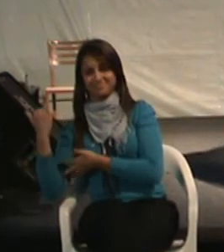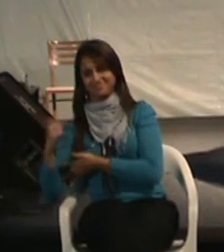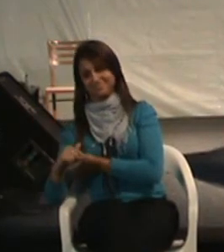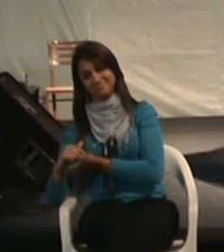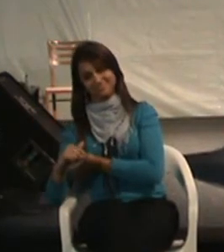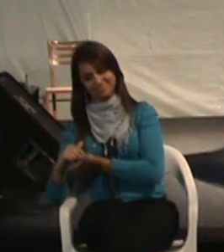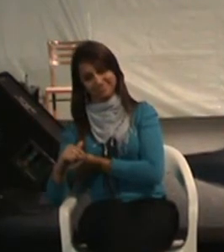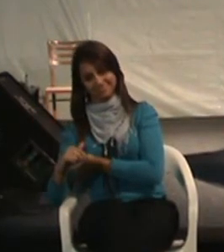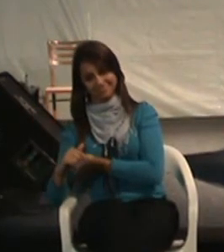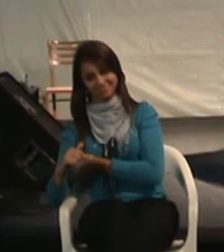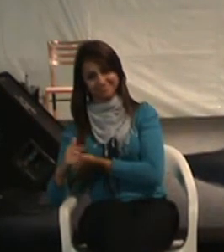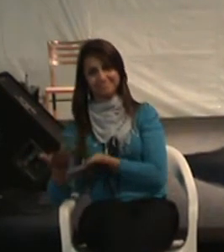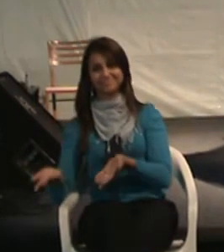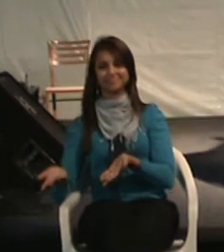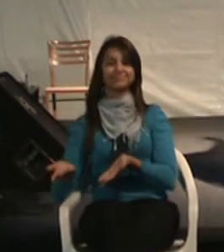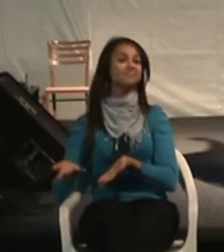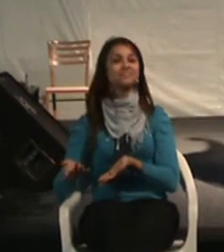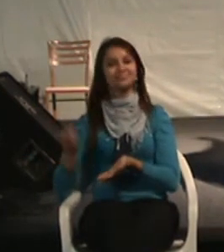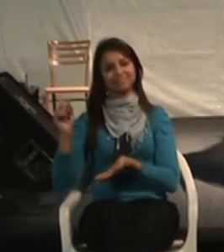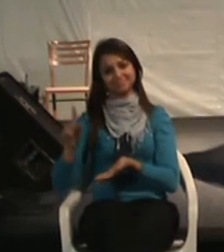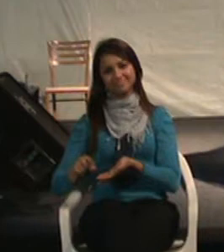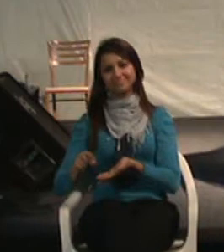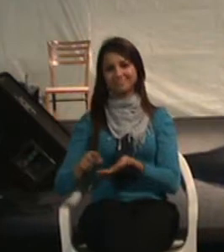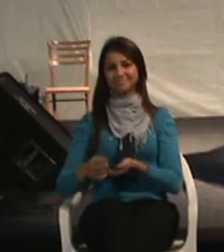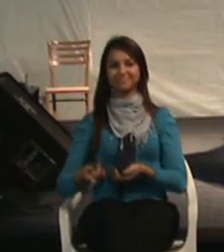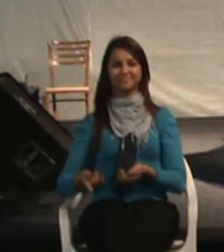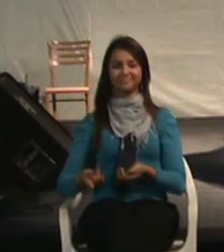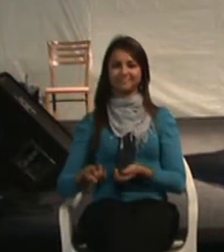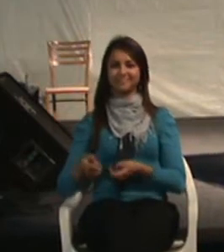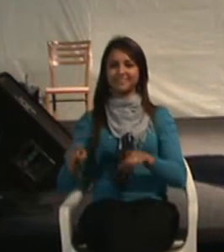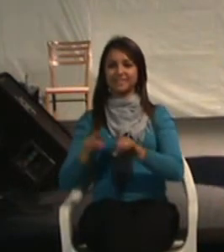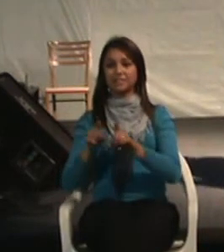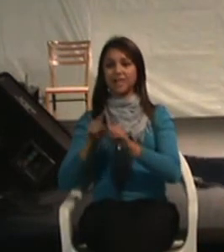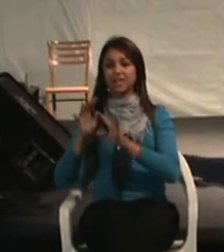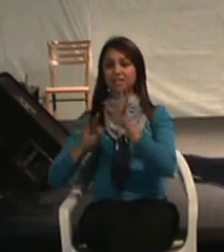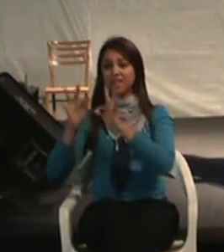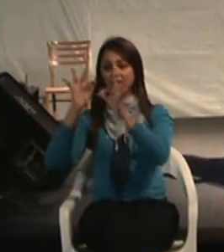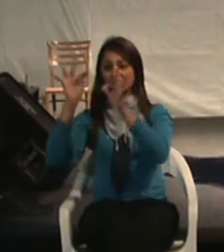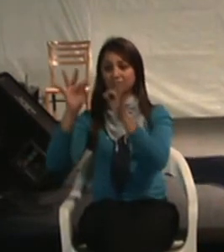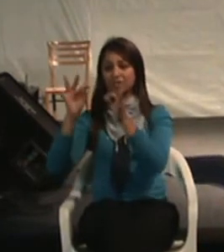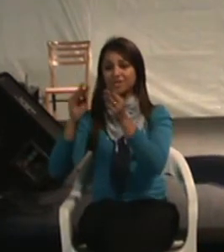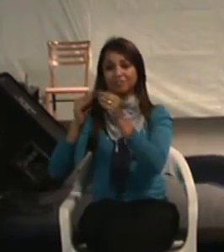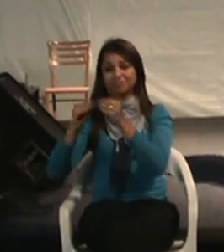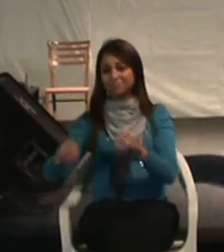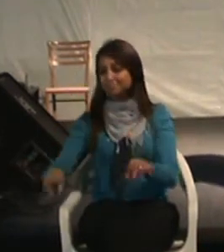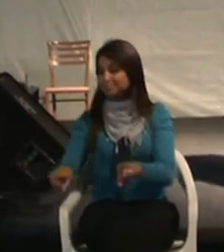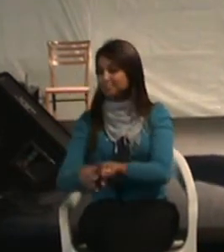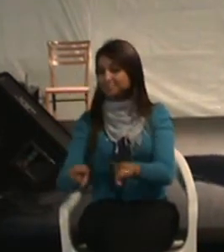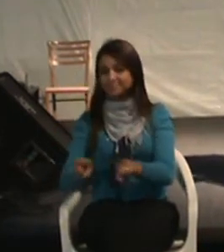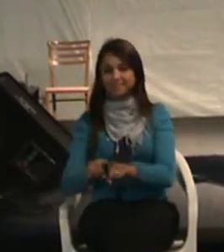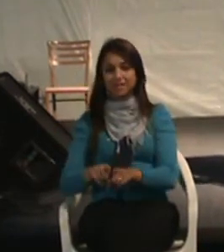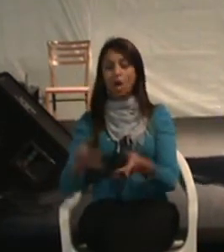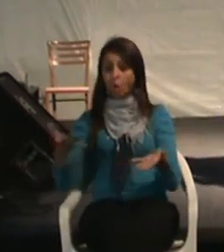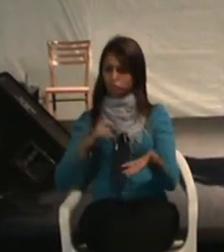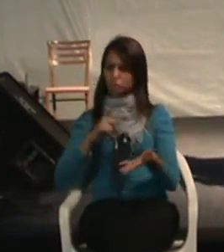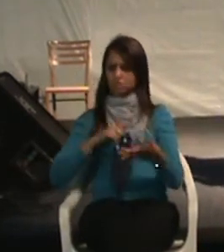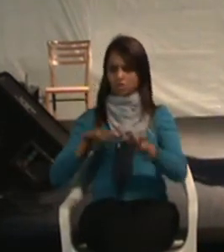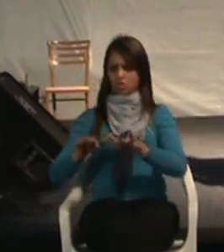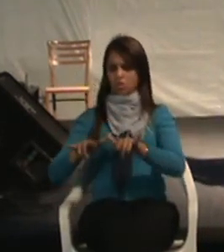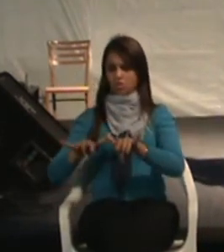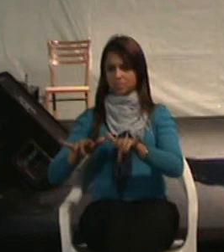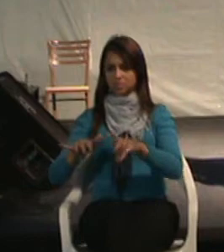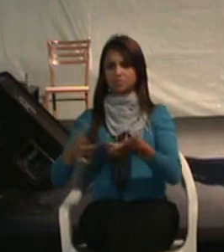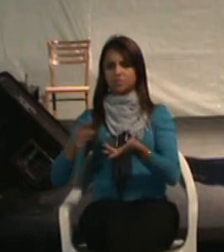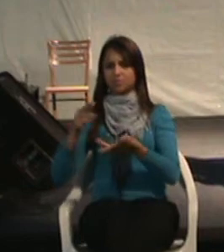Baixa qualificação é uma consequência disso. Precária tecnologia assistiva. Hoje nós temos computadores, dos